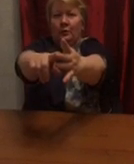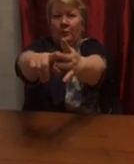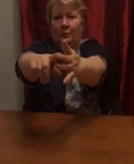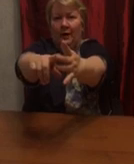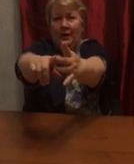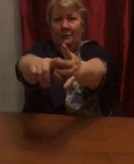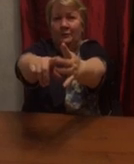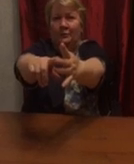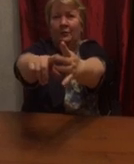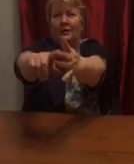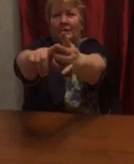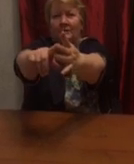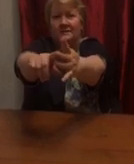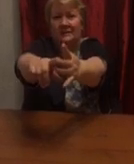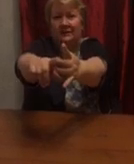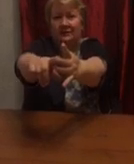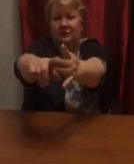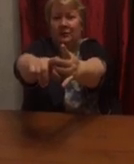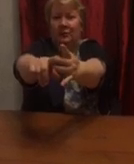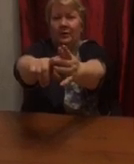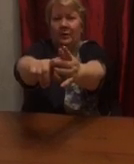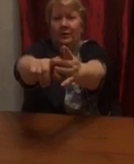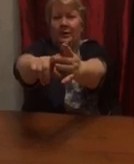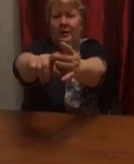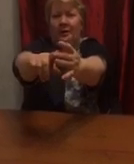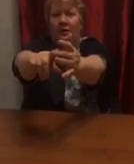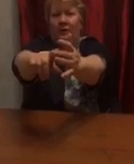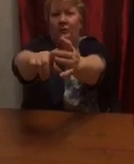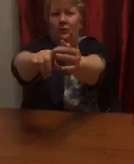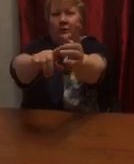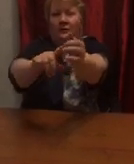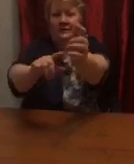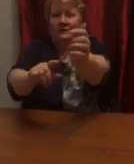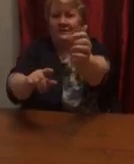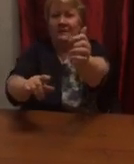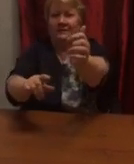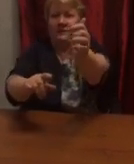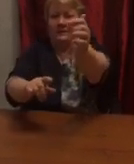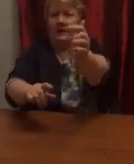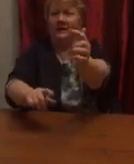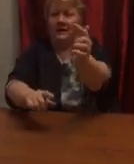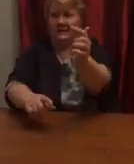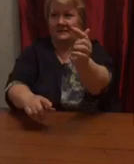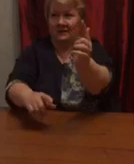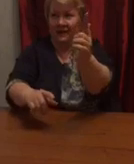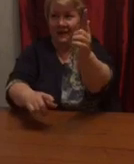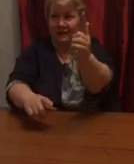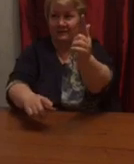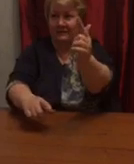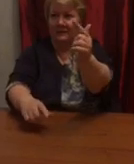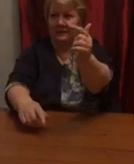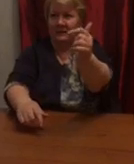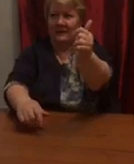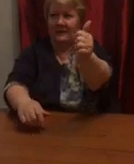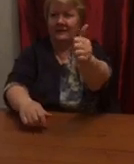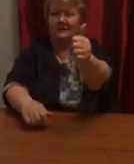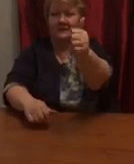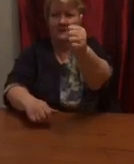бабку, детку. Волк и семеро козлят. Этим